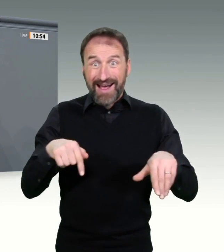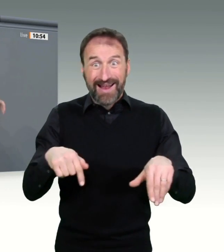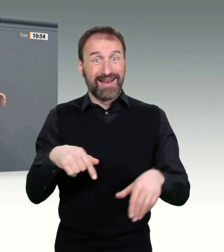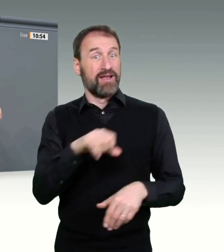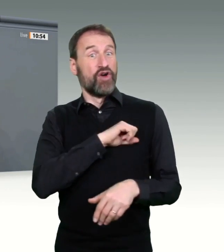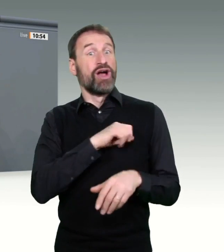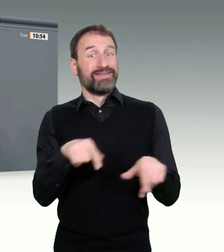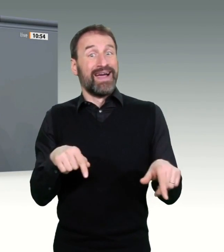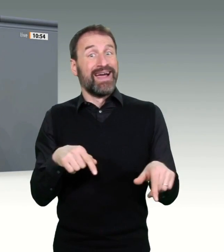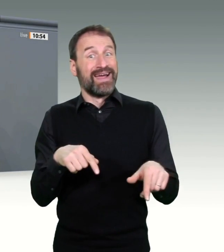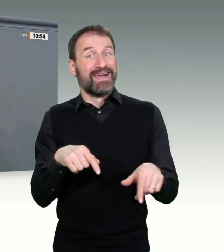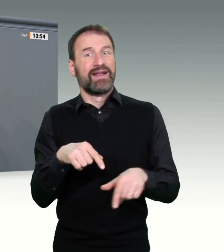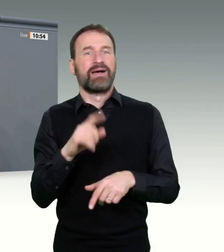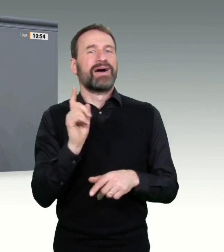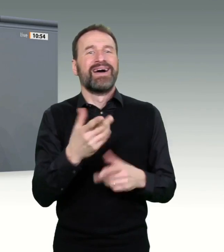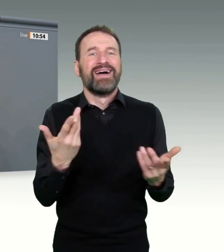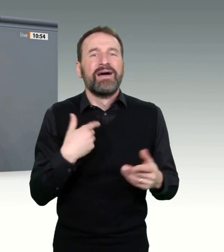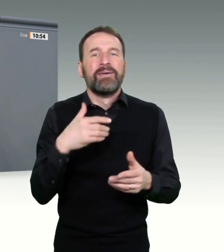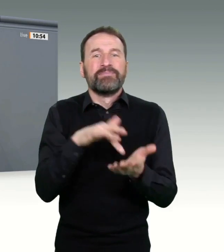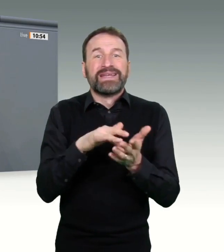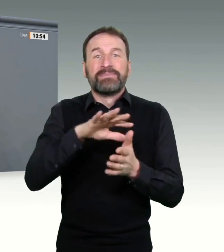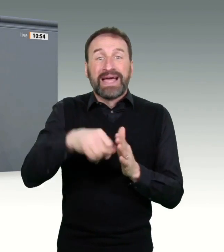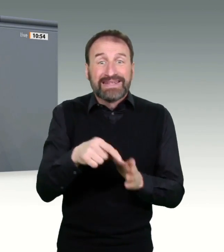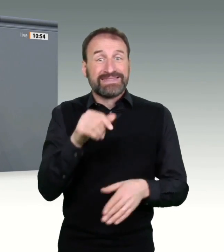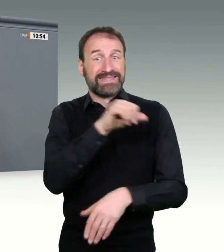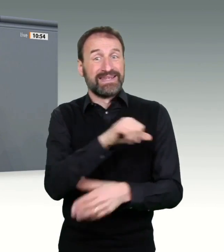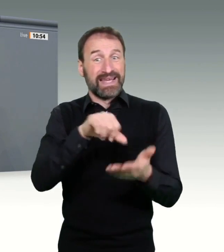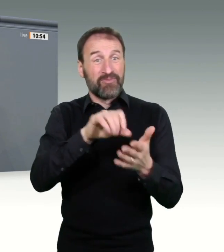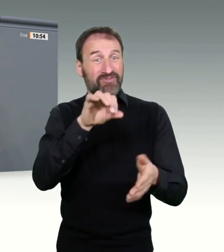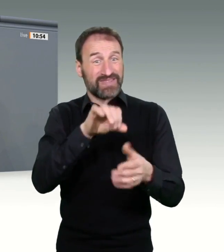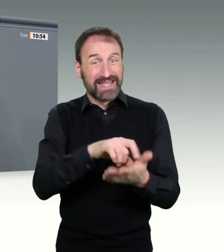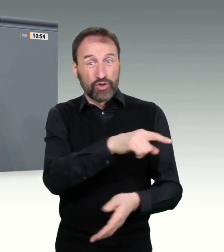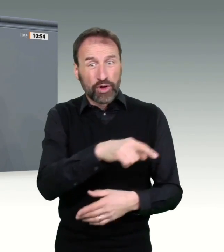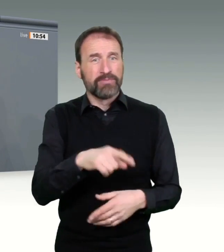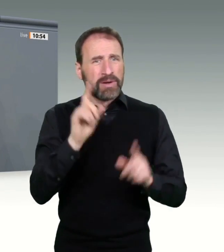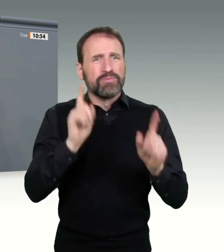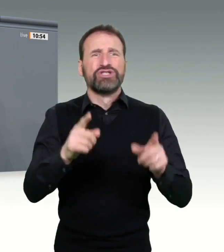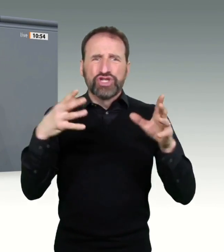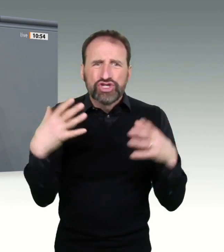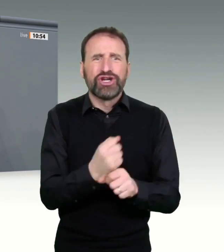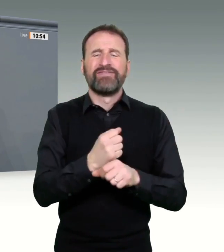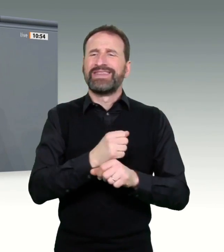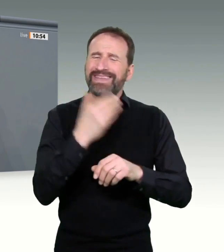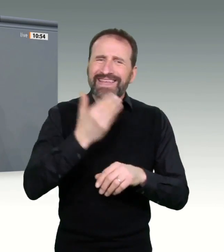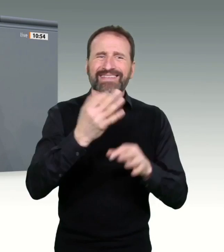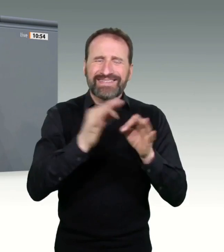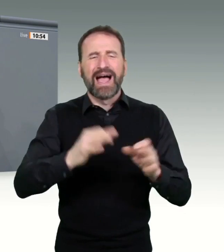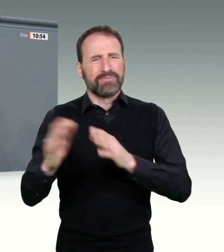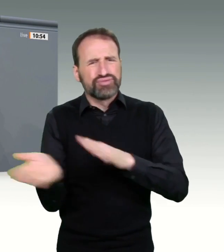AstraZeneca auf Halte liegen, ist doch ein Skandal. Aber die Gründe hierfür liegen nicht in fehlenden Regelungen oder in der Logistik,